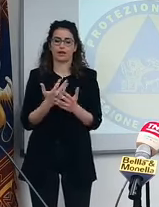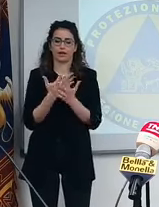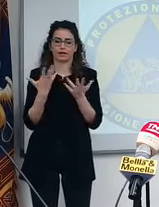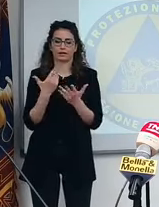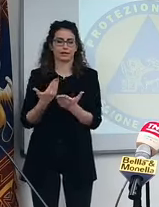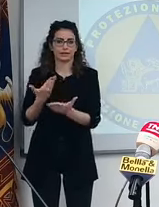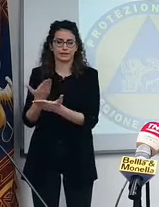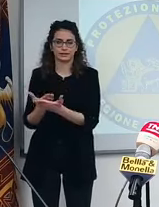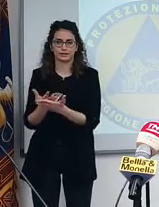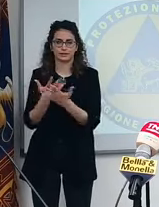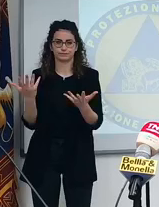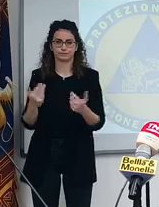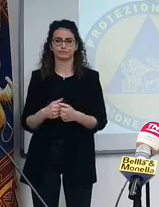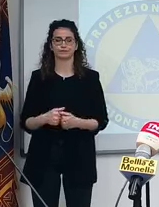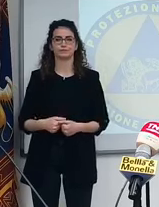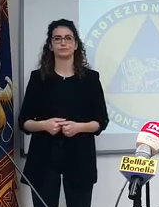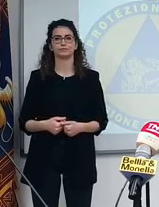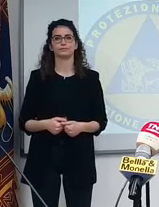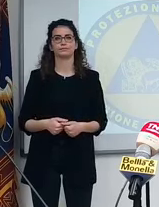aspetti.